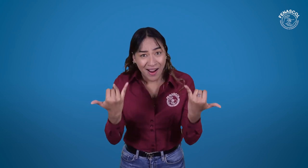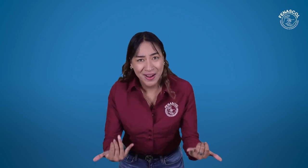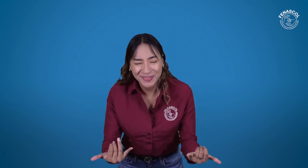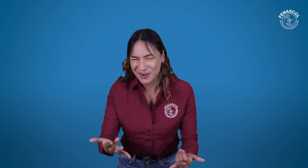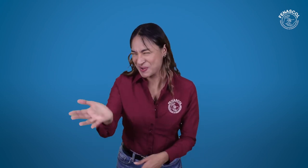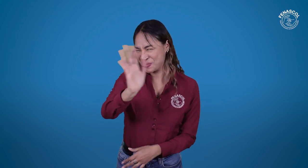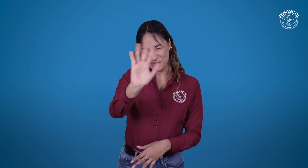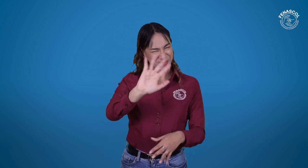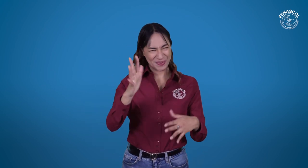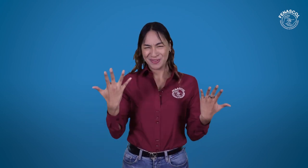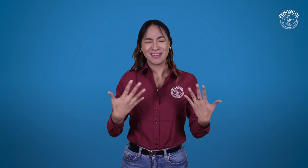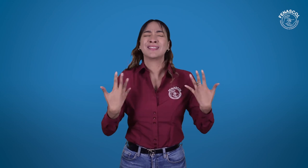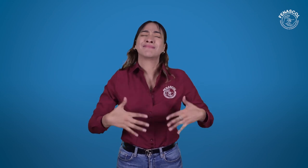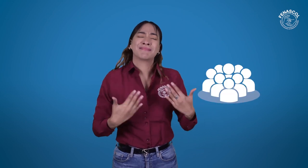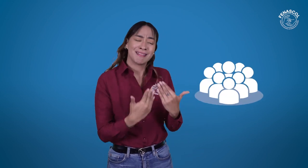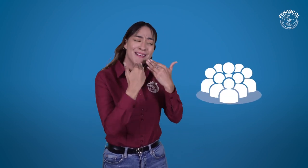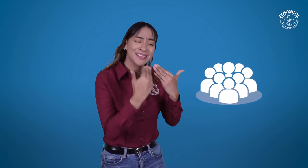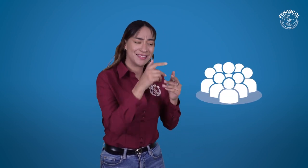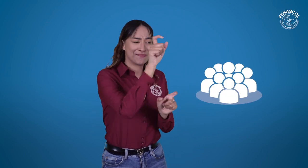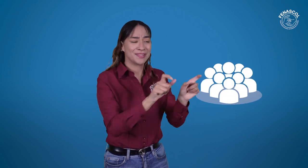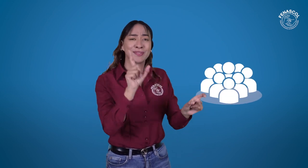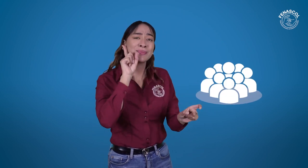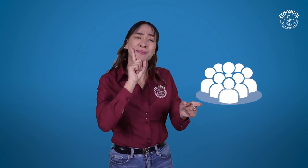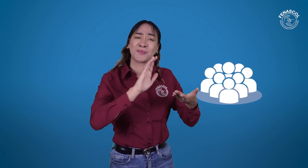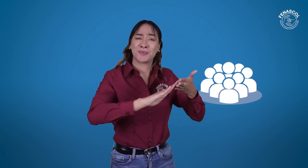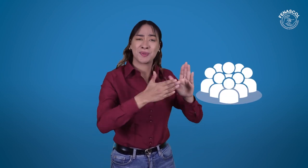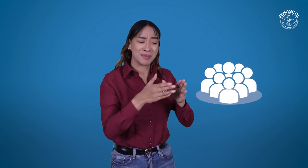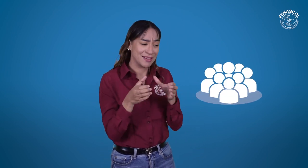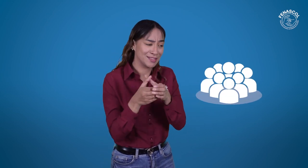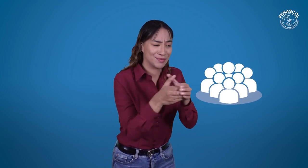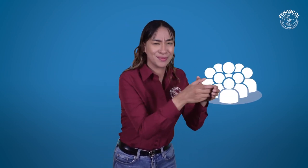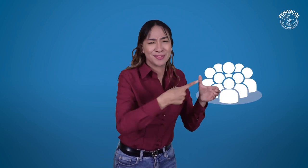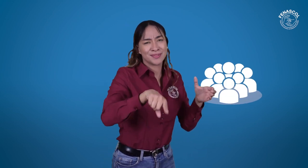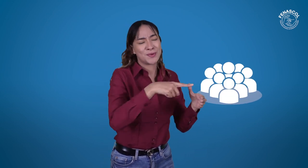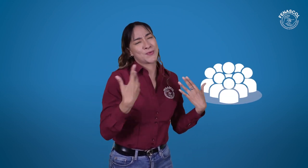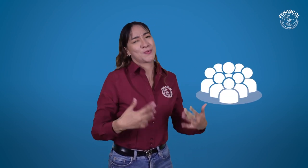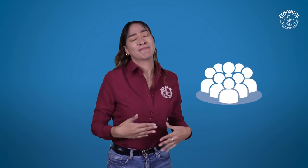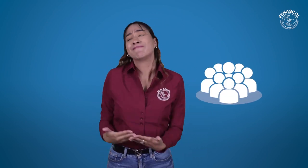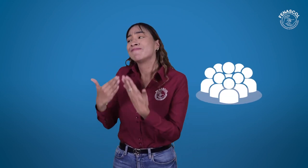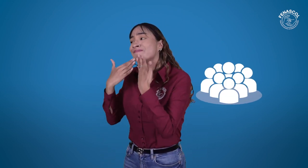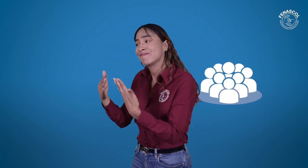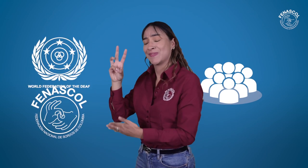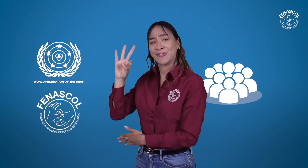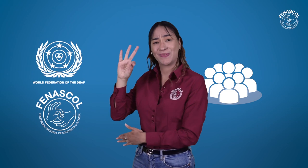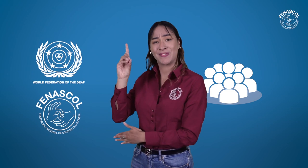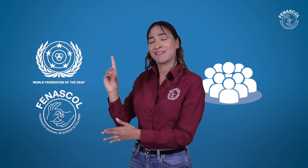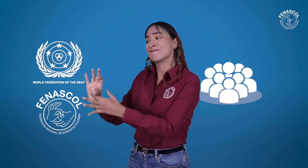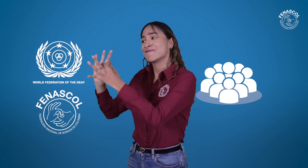¡Uy, no! No, agradecemos a la comunidad sorda, al movimiento asociativo, a la WFD y